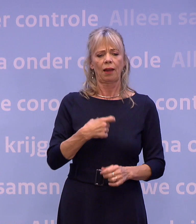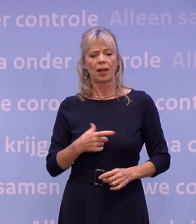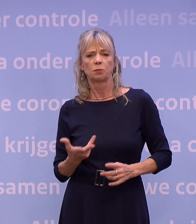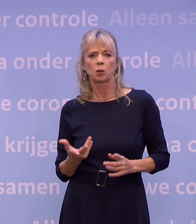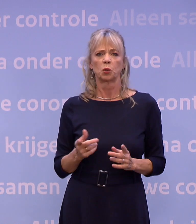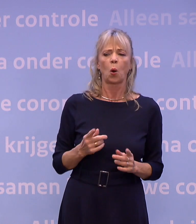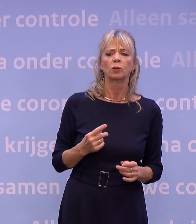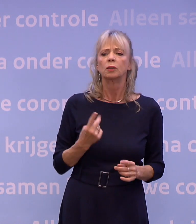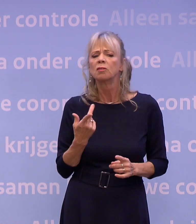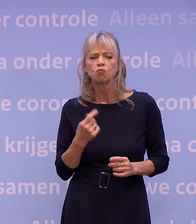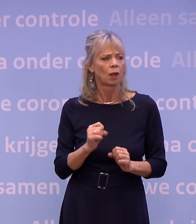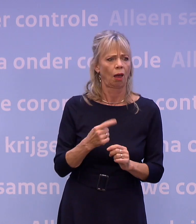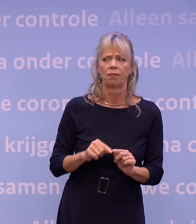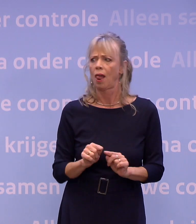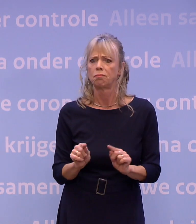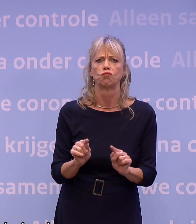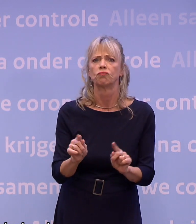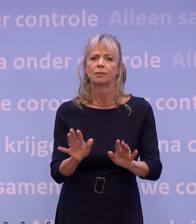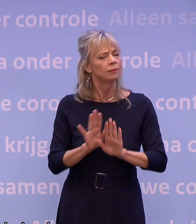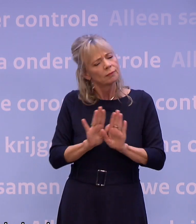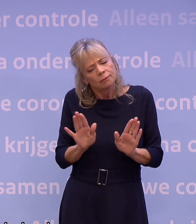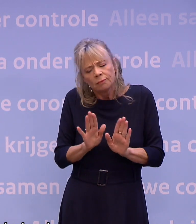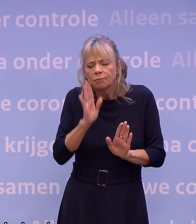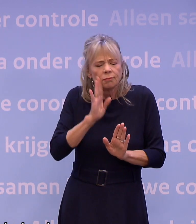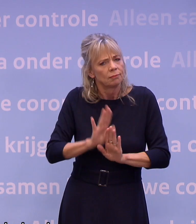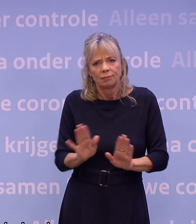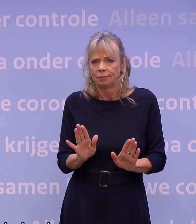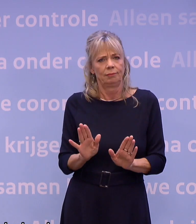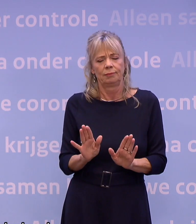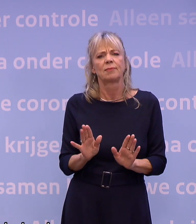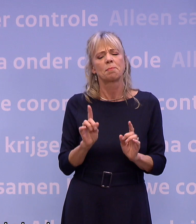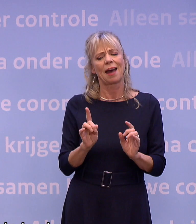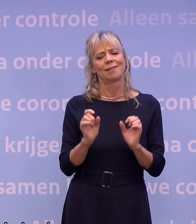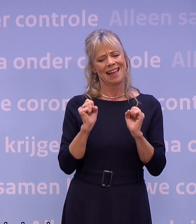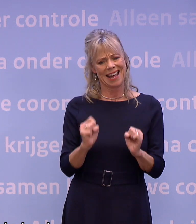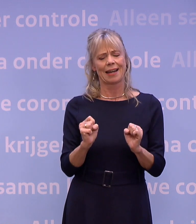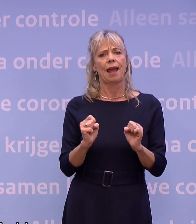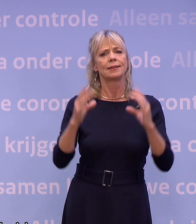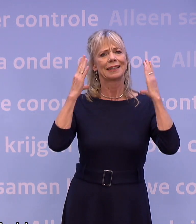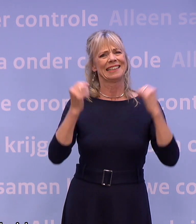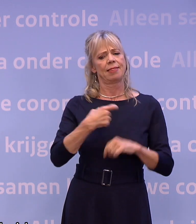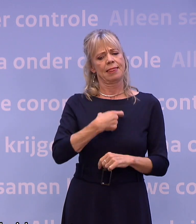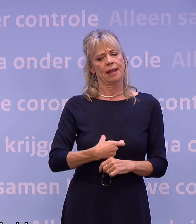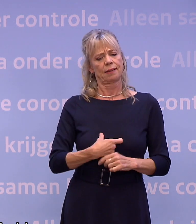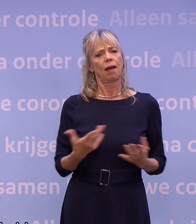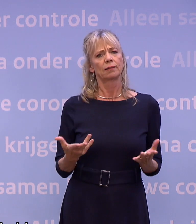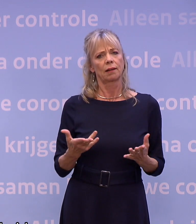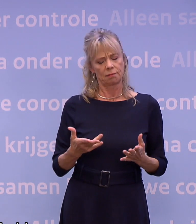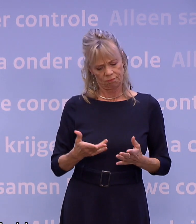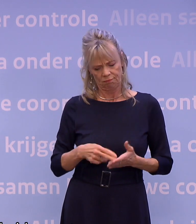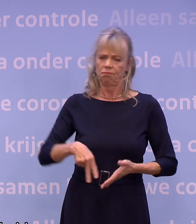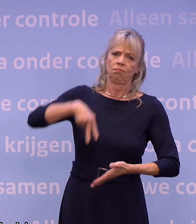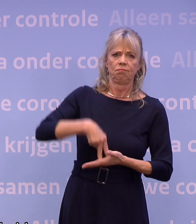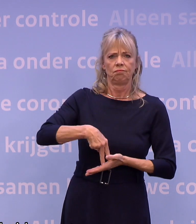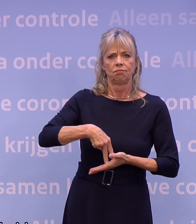randjes van de regels opzoekt. Wees die realistische Nederlander die opstaat en zijn verantwoordelijkheid